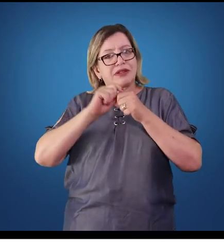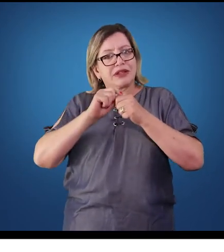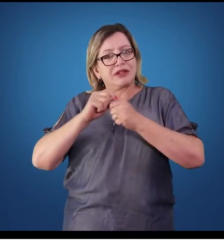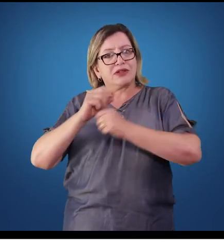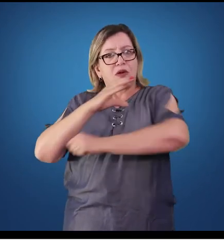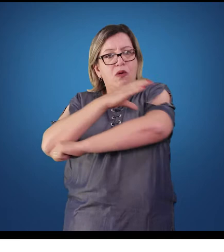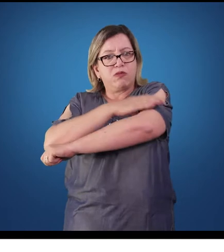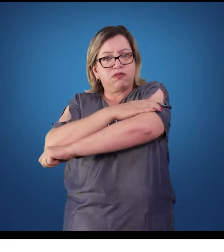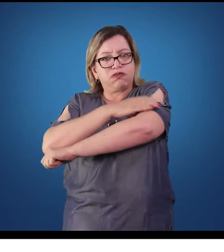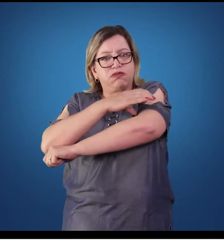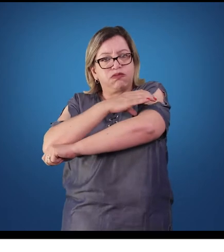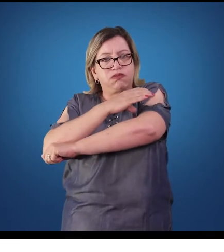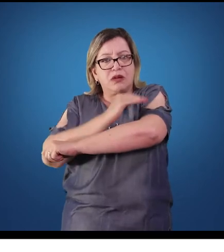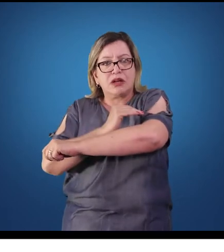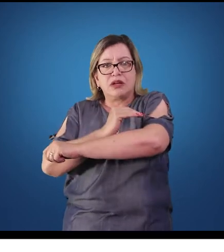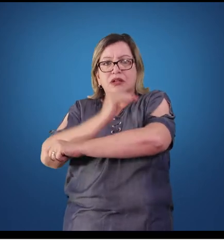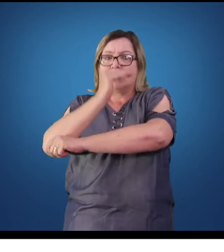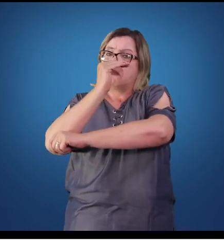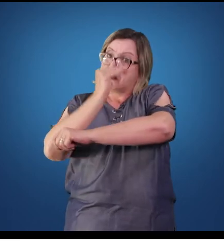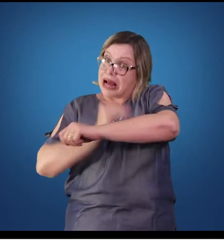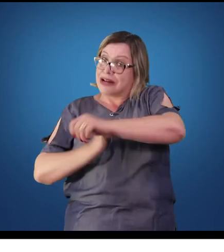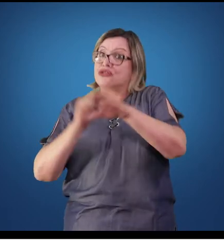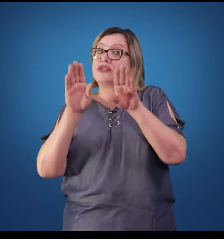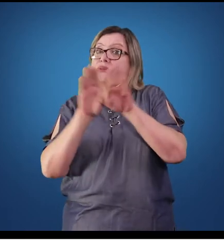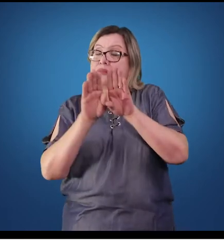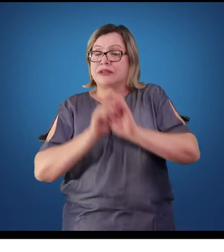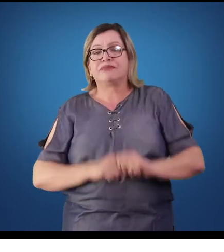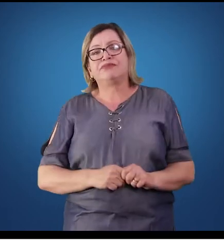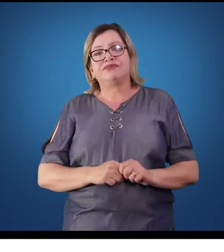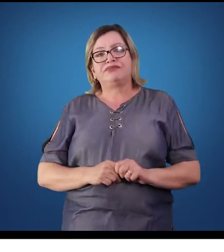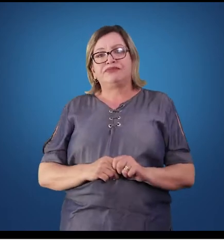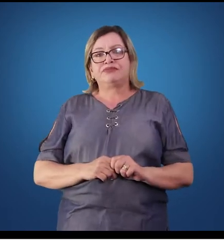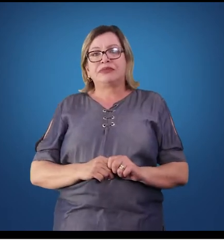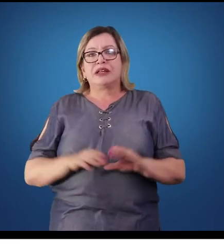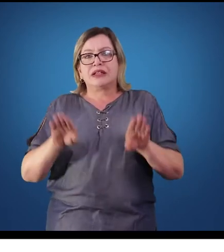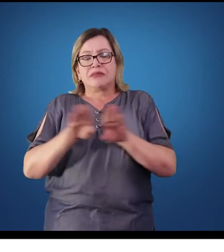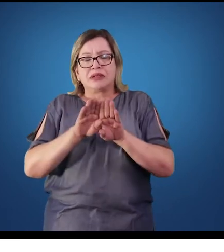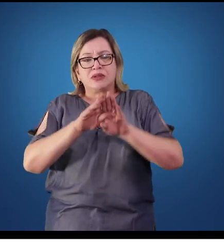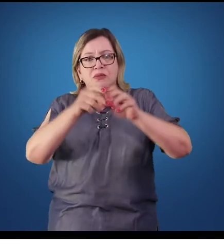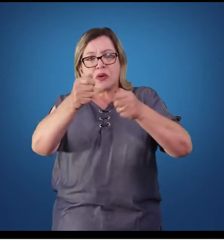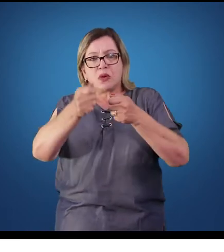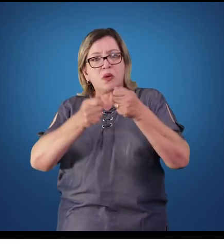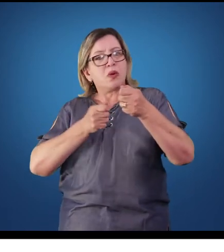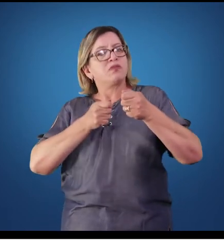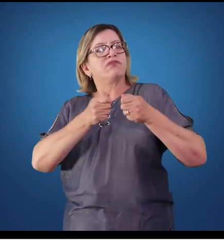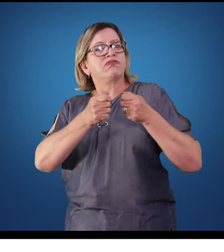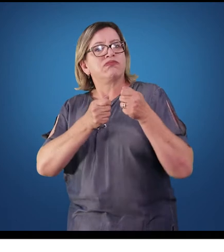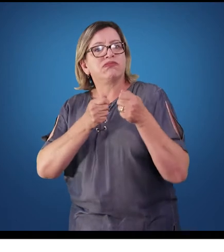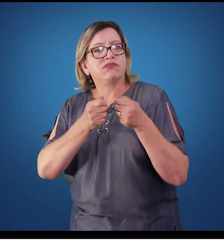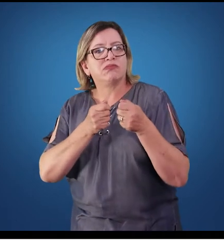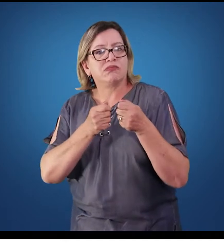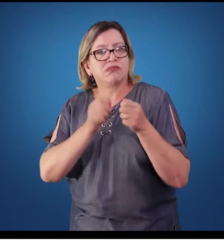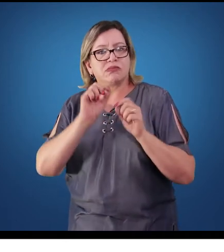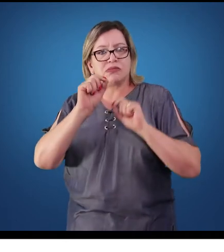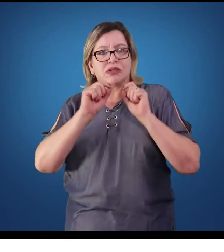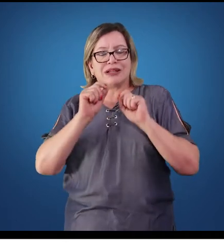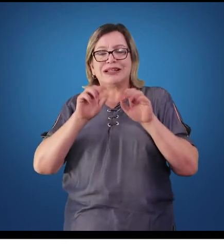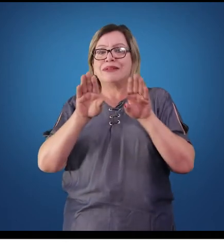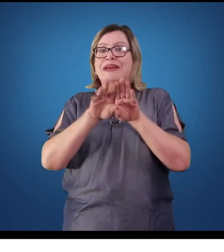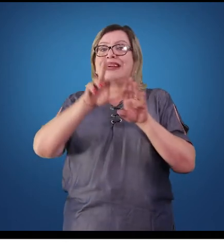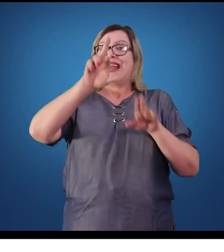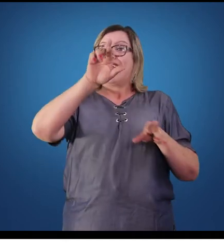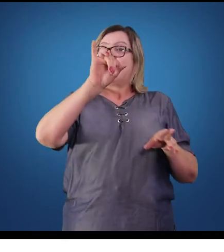pressão arterial diminua. Uma outra forma de controle da pressão arterial está relacionada com o controle renal.